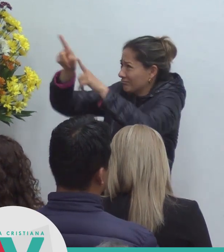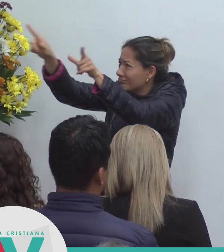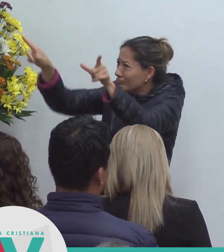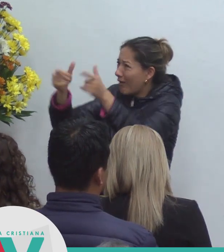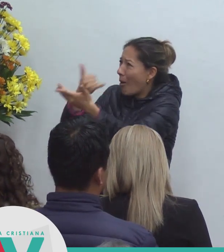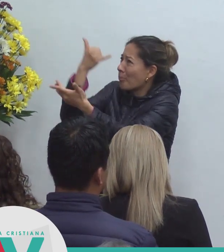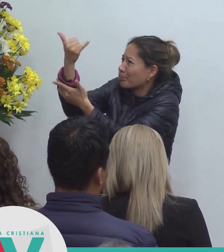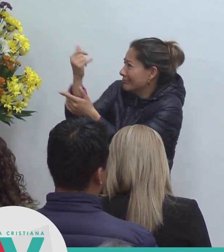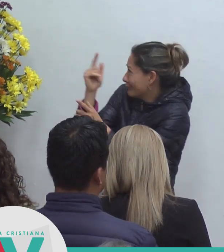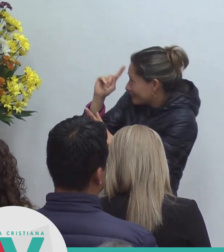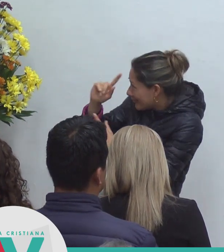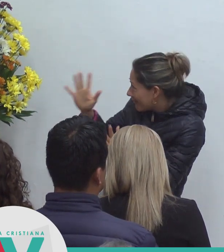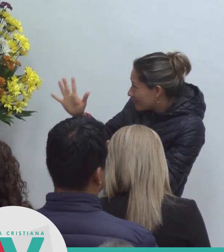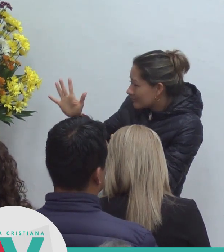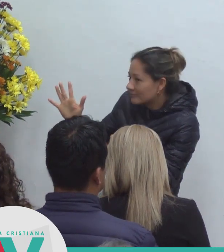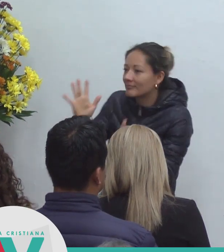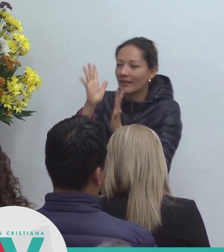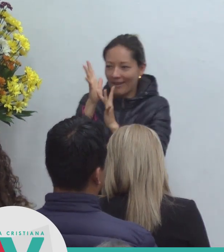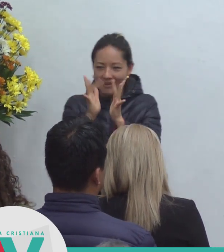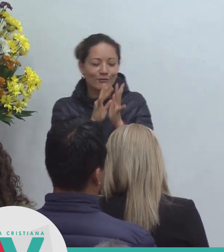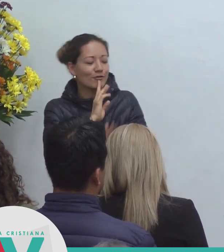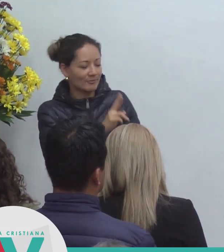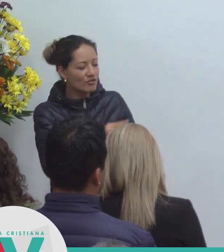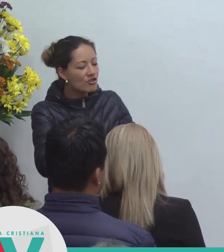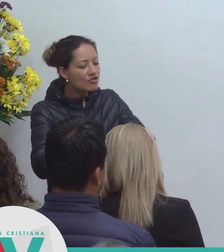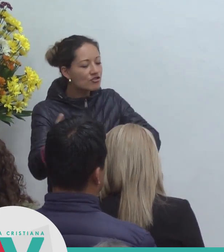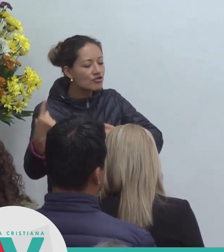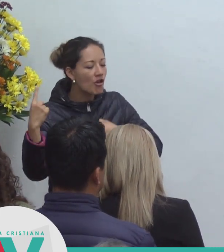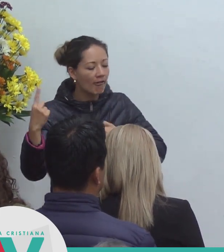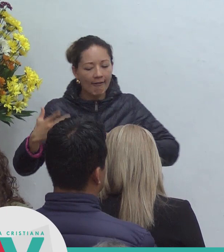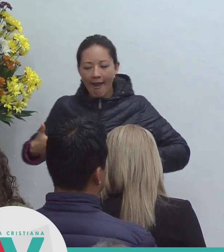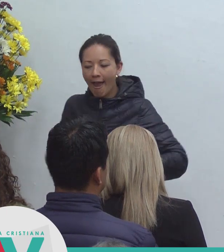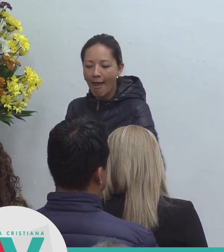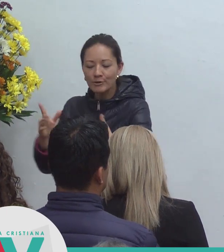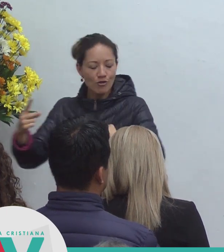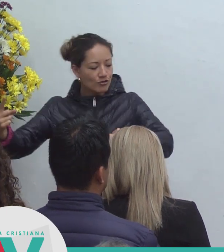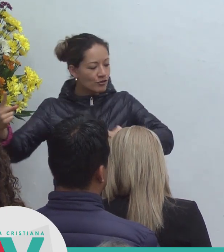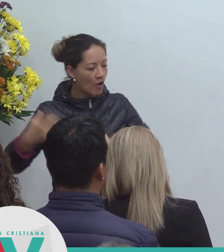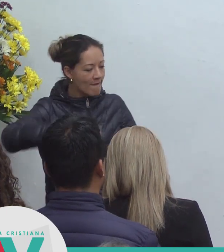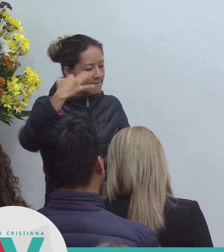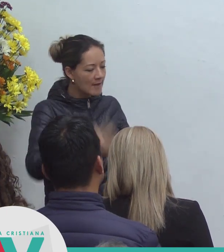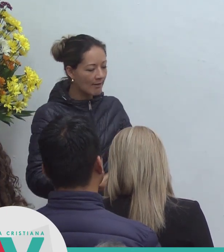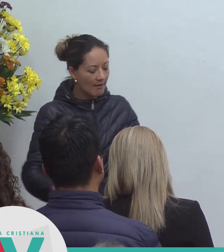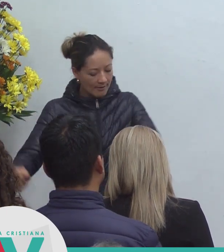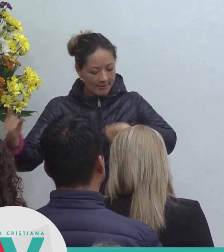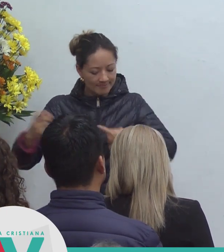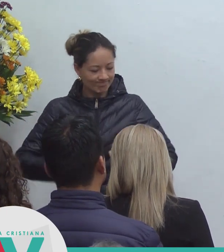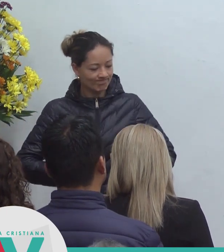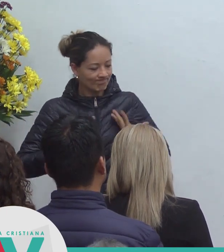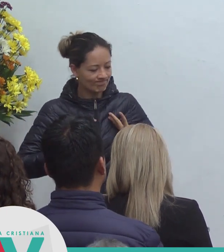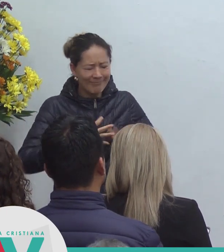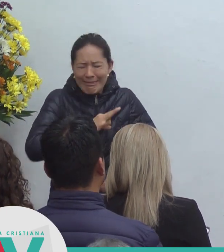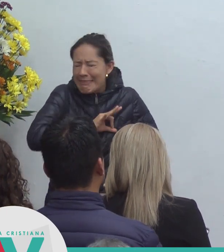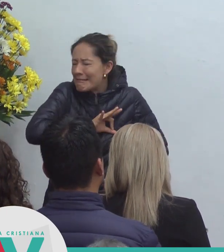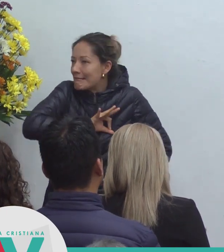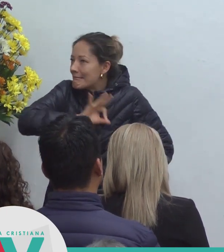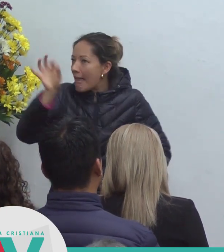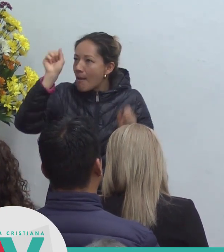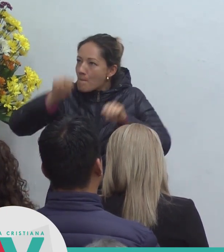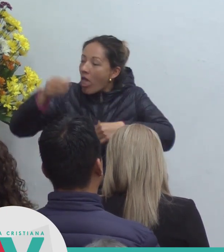camino jesús le dijo yo soy el camino y la verdad y la vida nadie viene al padre sino por